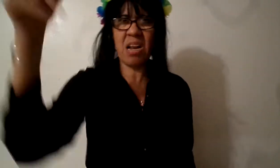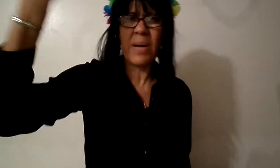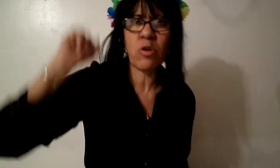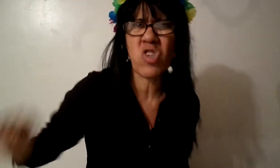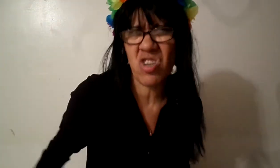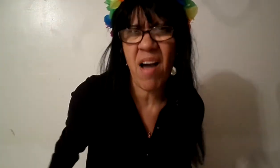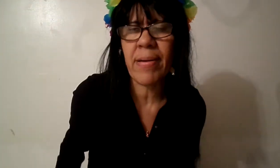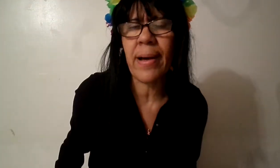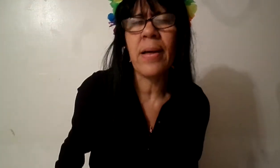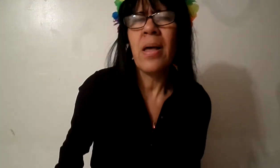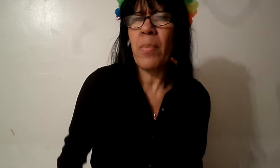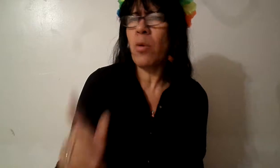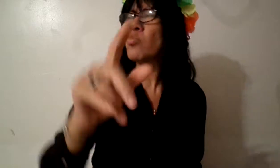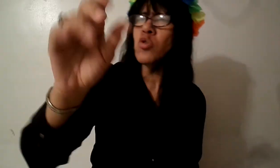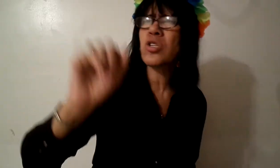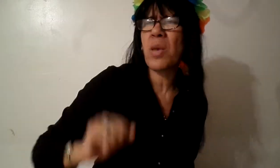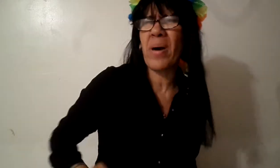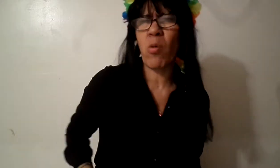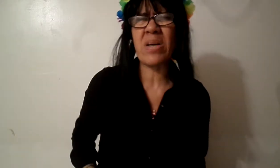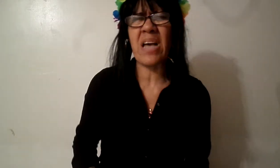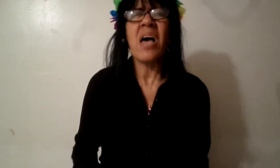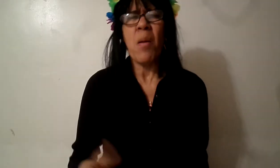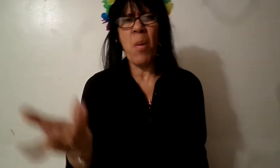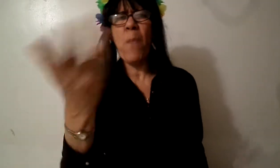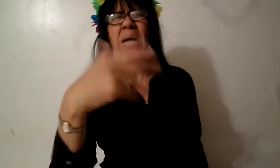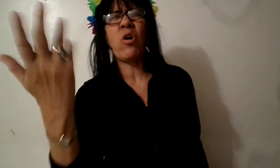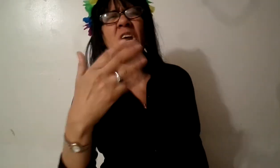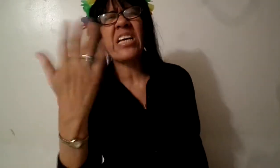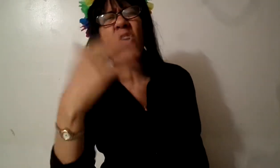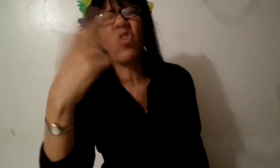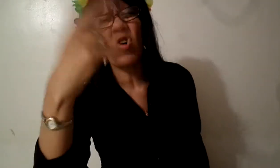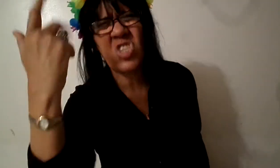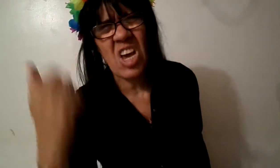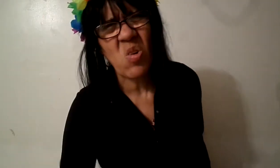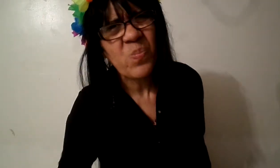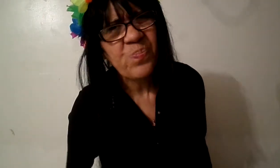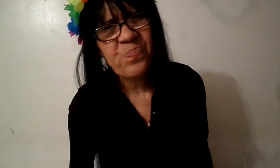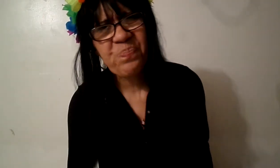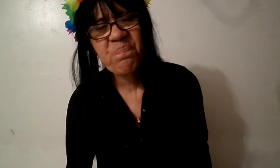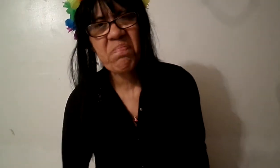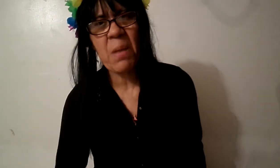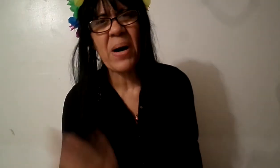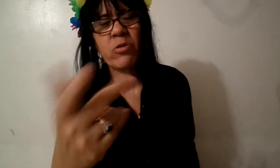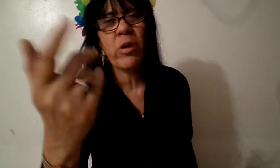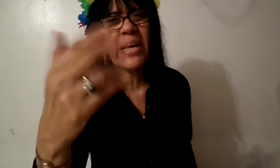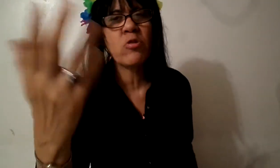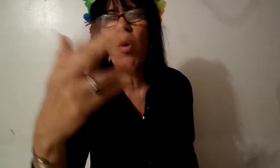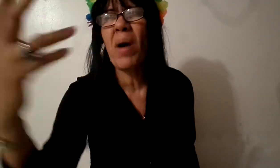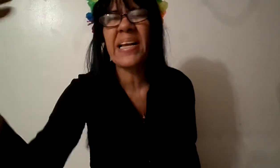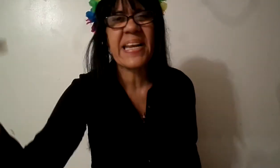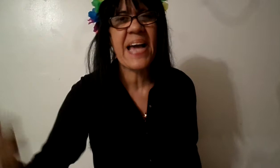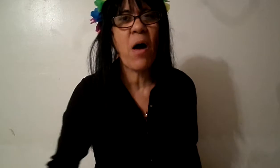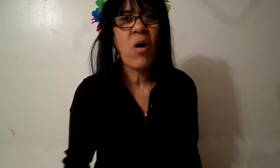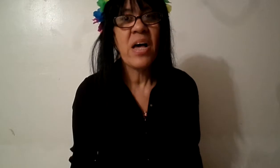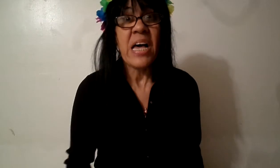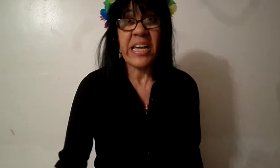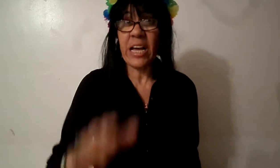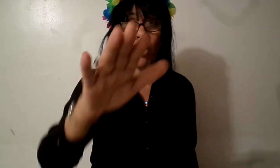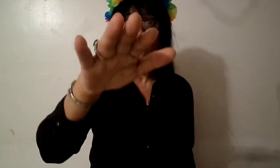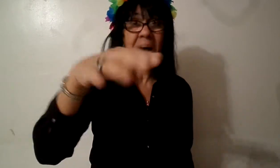hermano Gigi vemos muchos sinvergüenzas vemos pastores que son groseros pastores que no son malcriados que no han